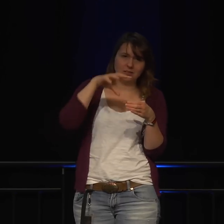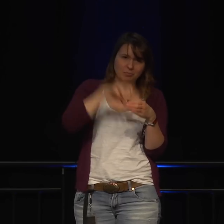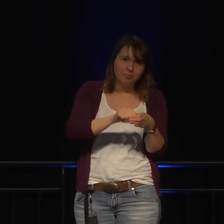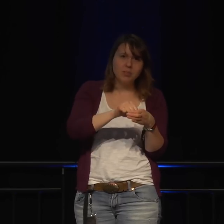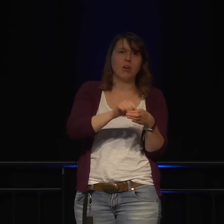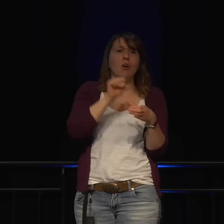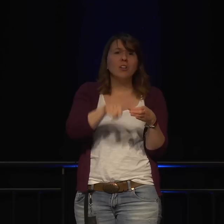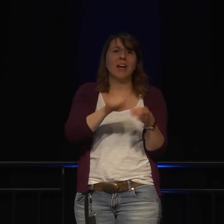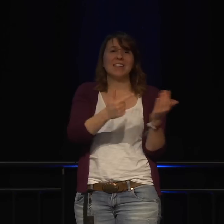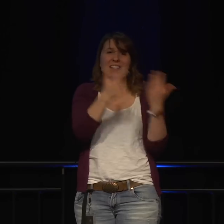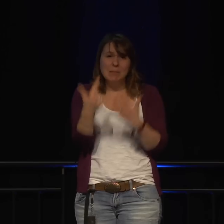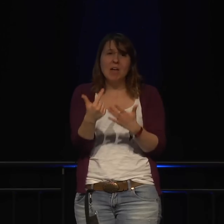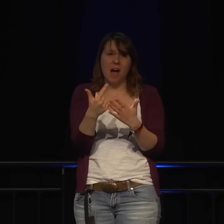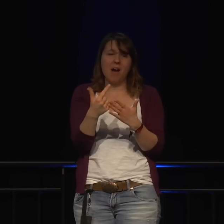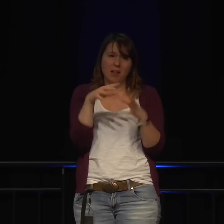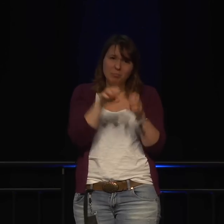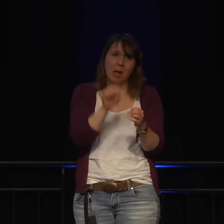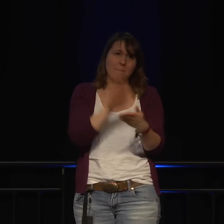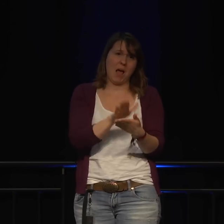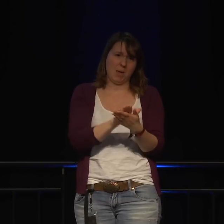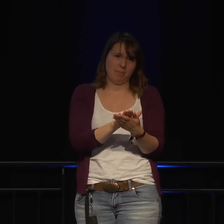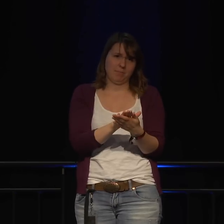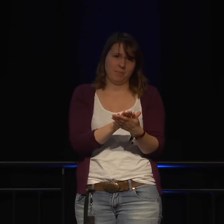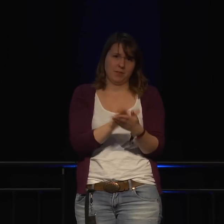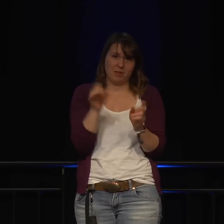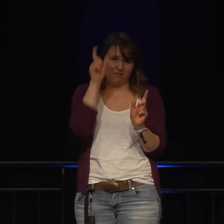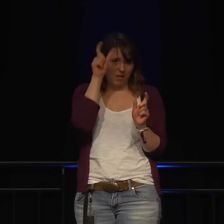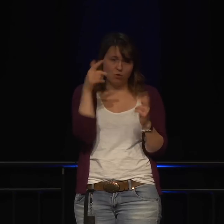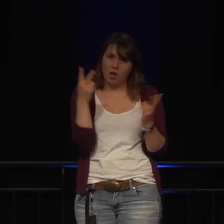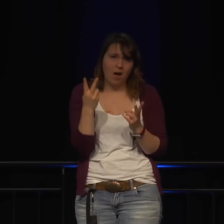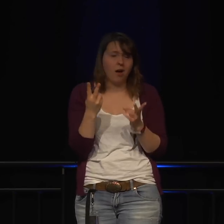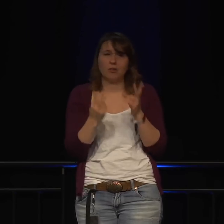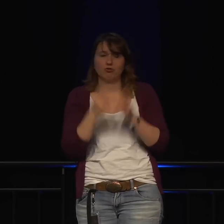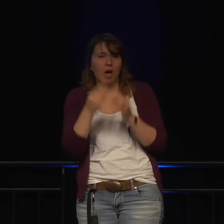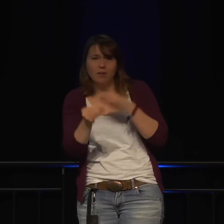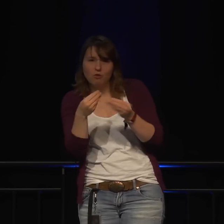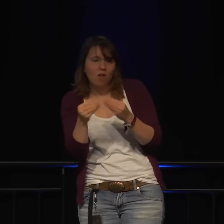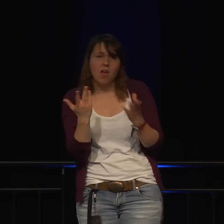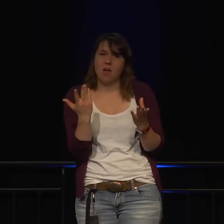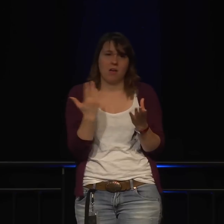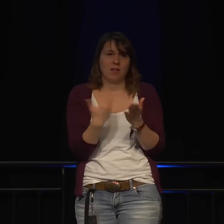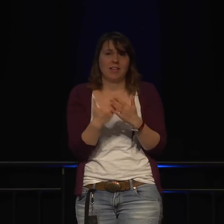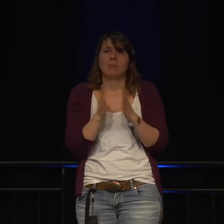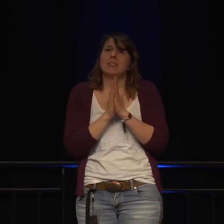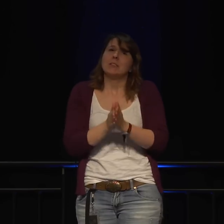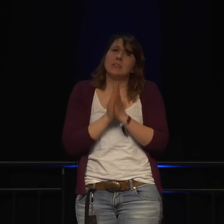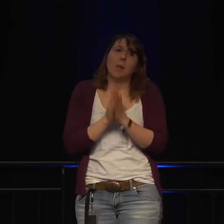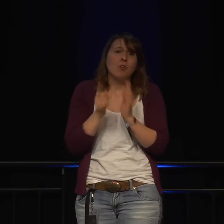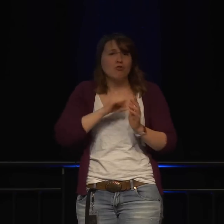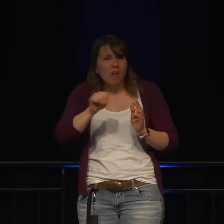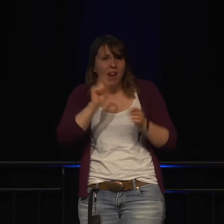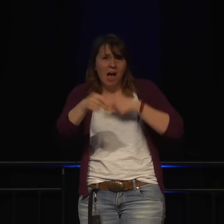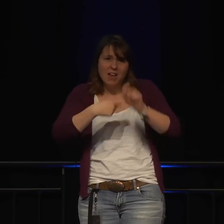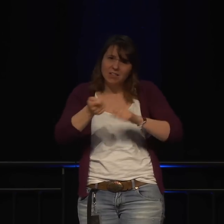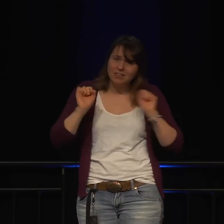noch infiziert werden und weitere sieben Jahre da draußen bleiben. Da